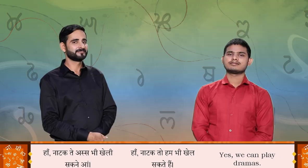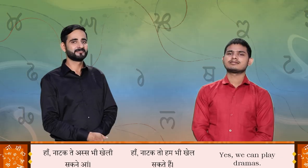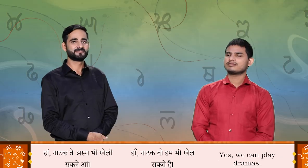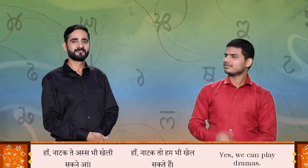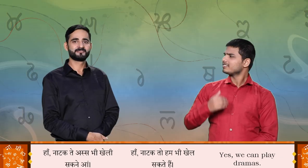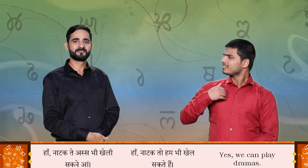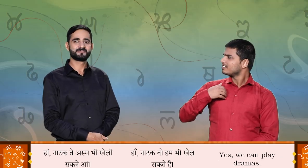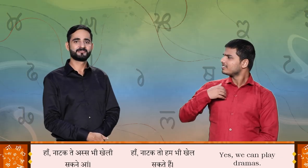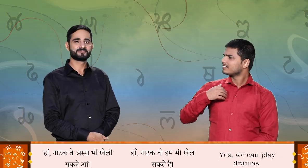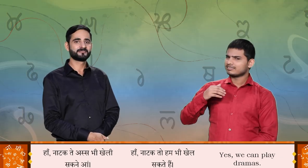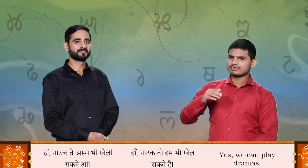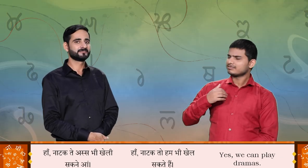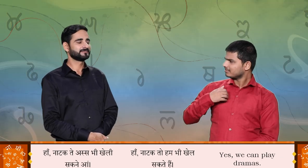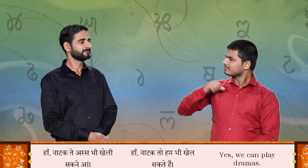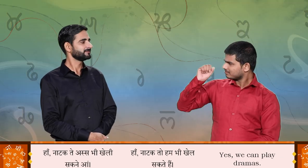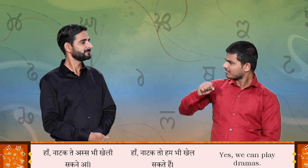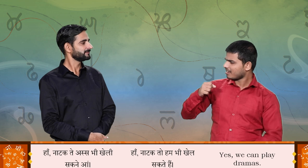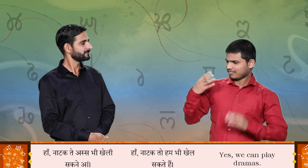आँ नाटक ते अस भी खेली सकने है